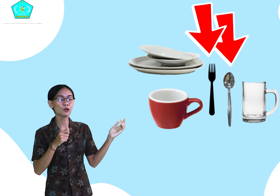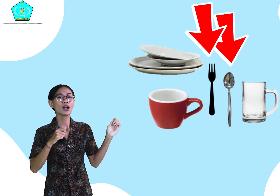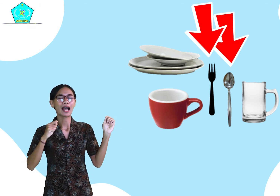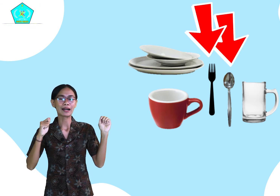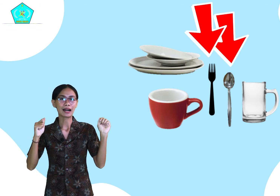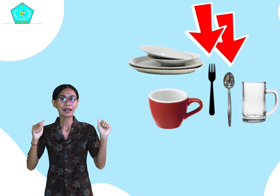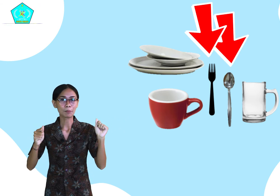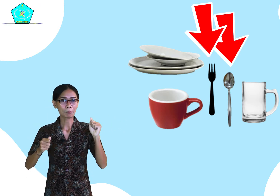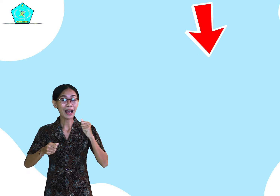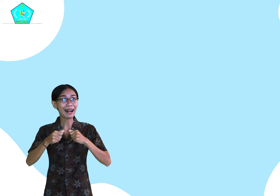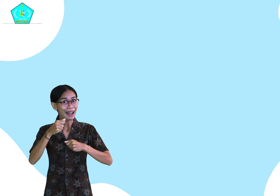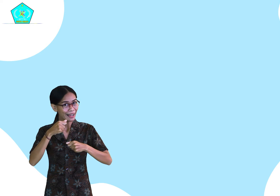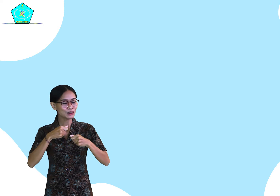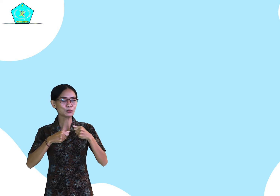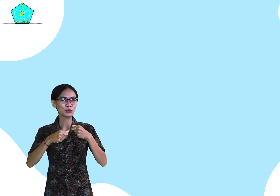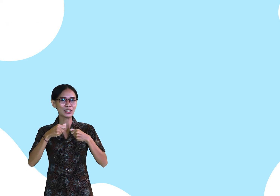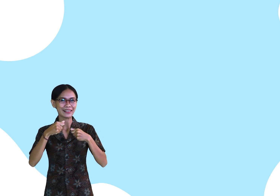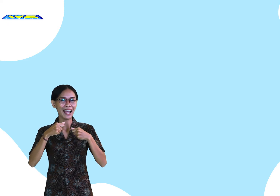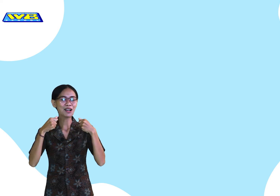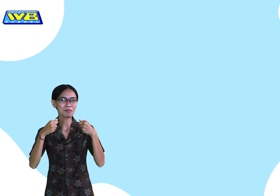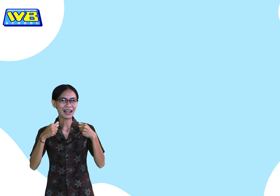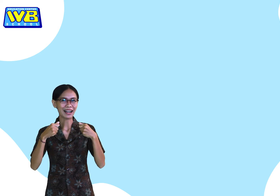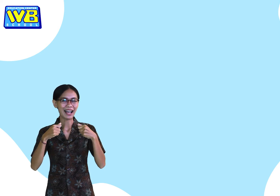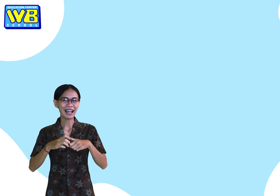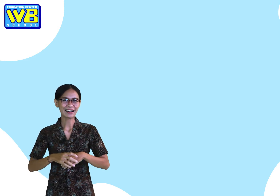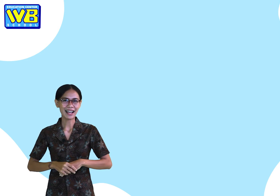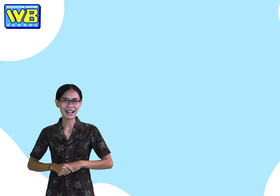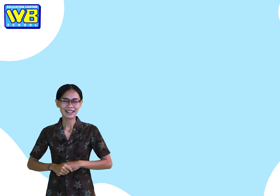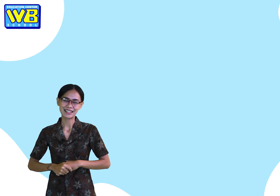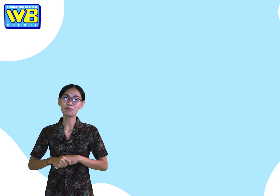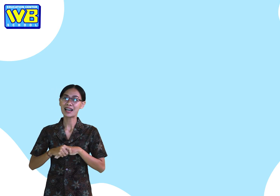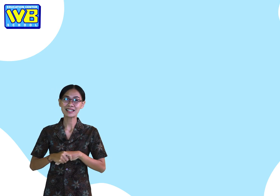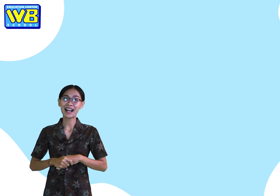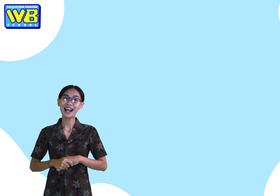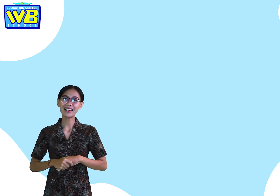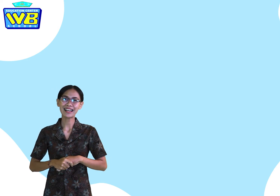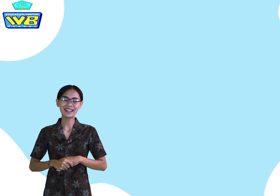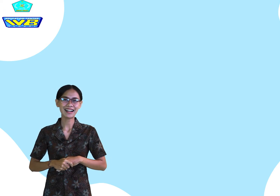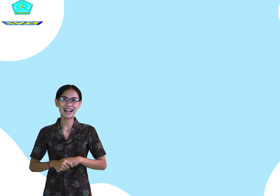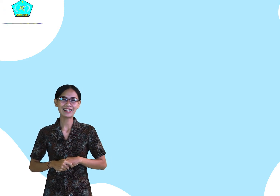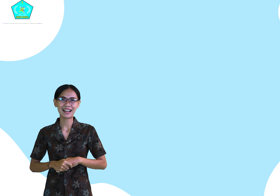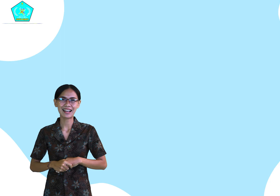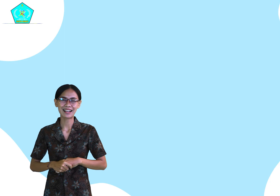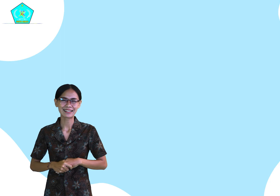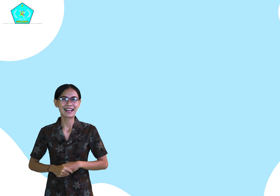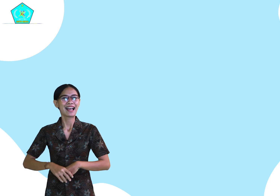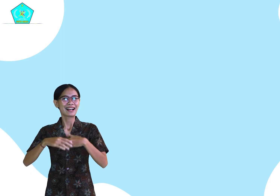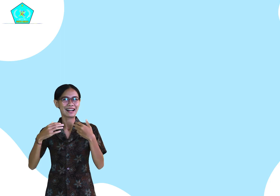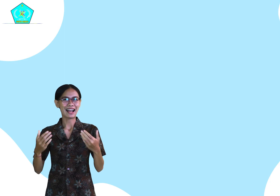adalah alat untuk kita makan. Ya, jadi benar sekali tadi anak-anak. Nah,